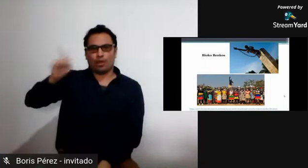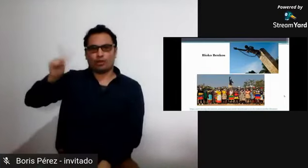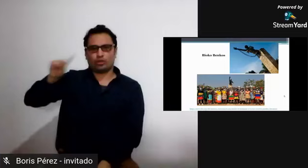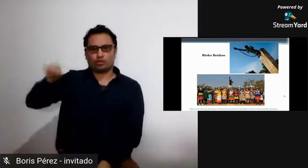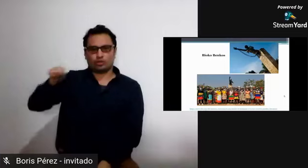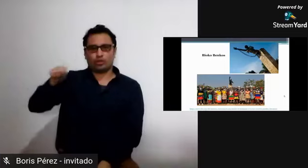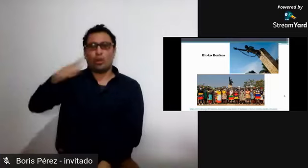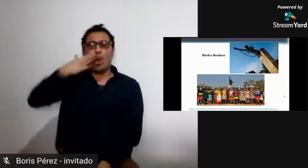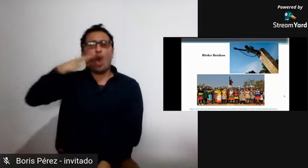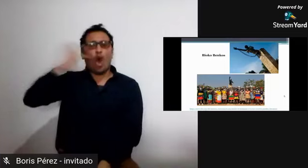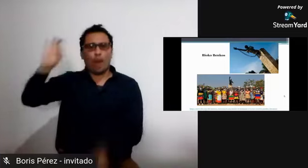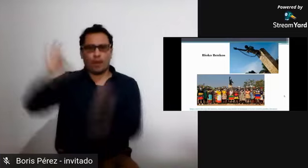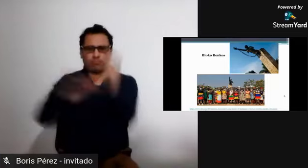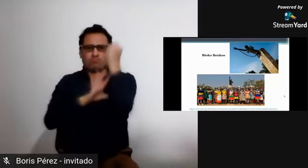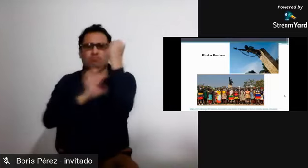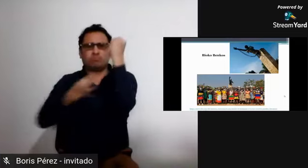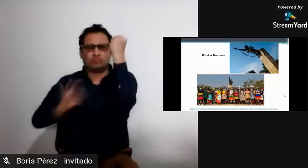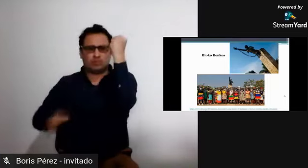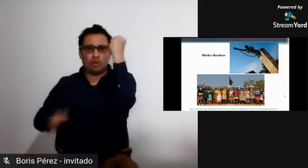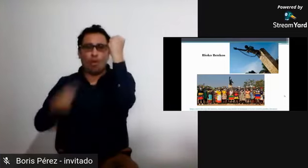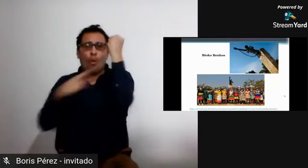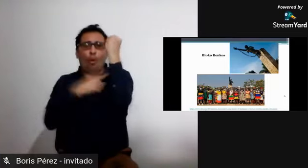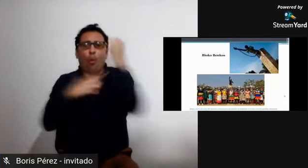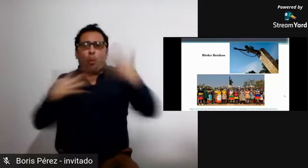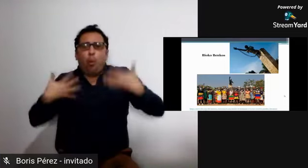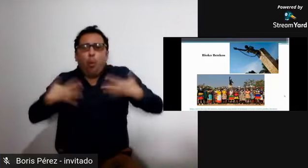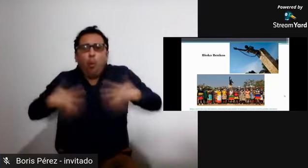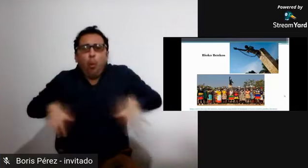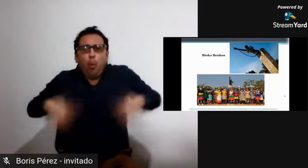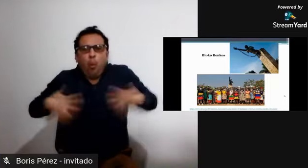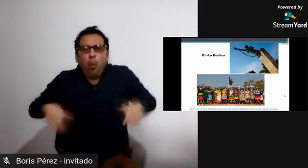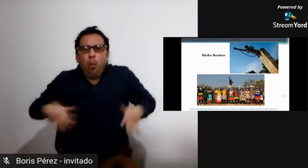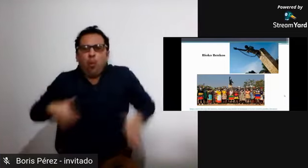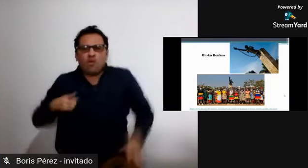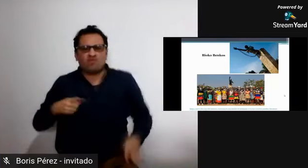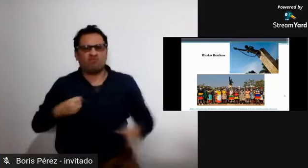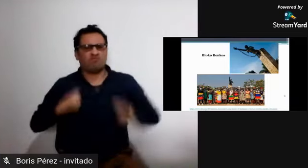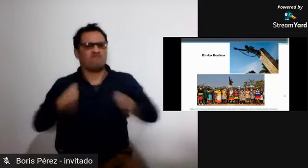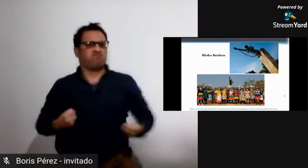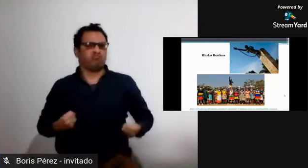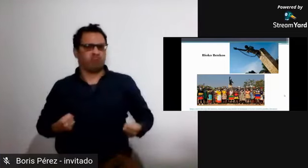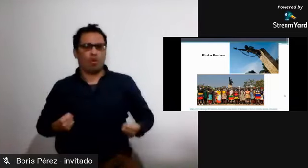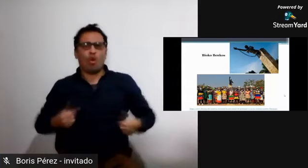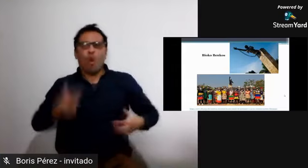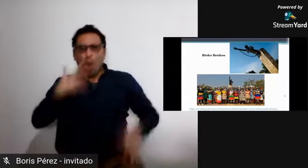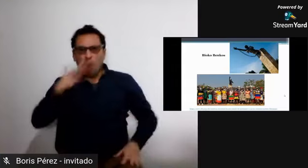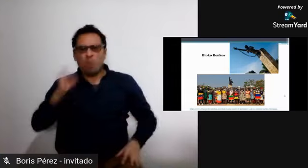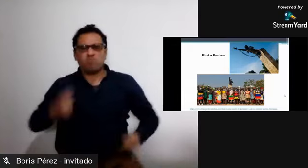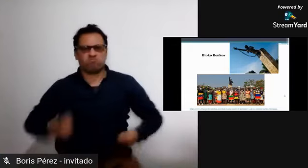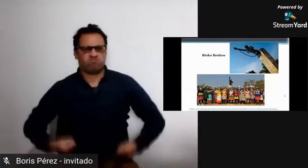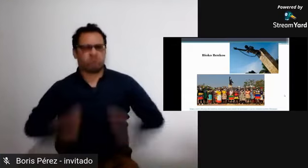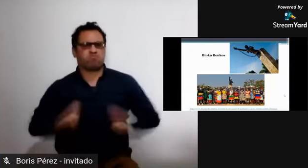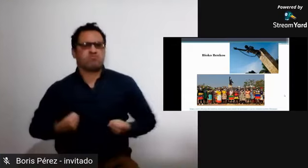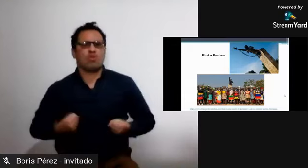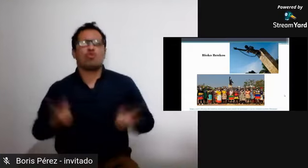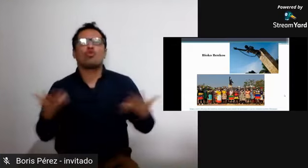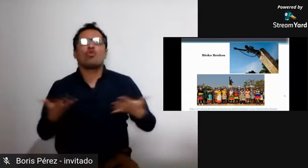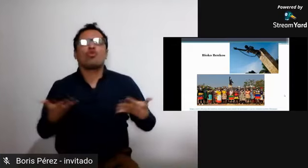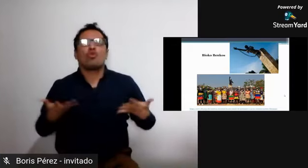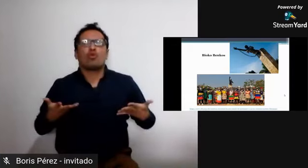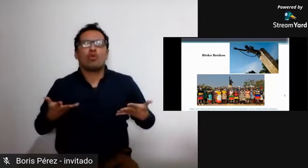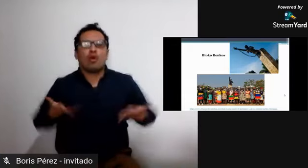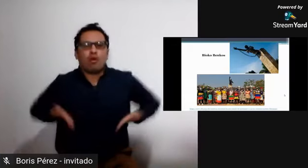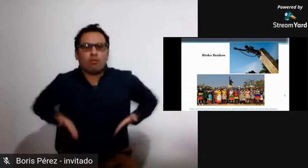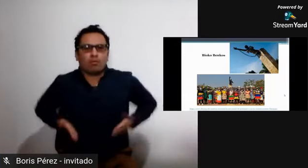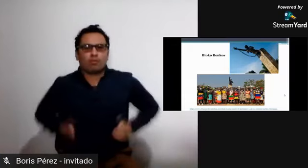que se escaparon del yugo de sus esclavos. Bionko Benkos, que es la persona que vemos representada